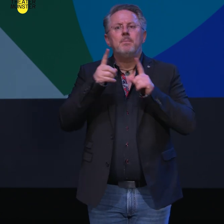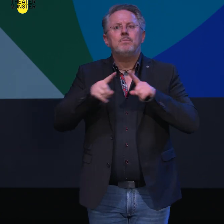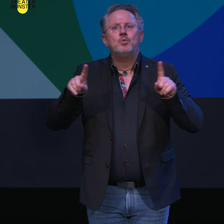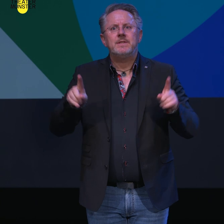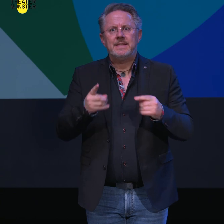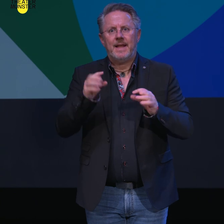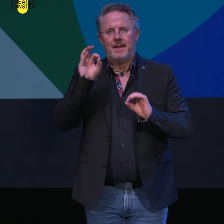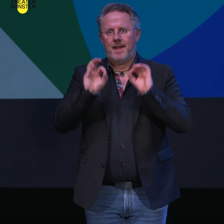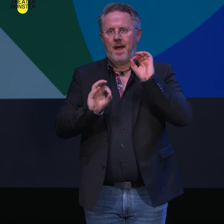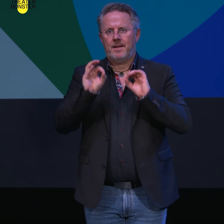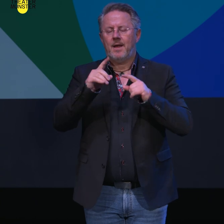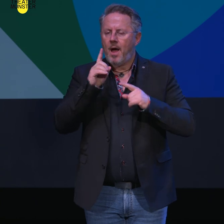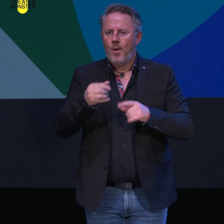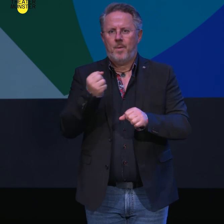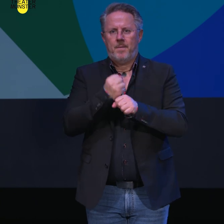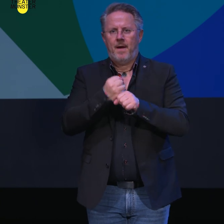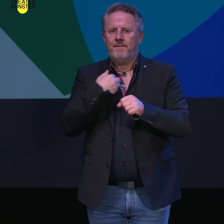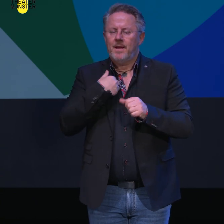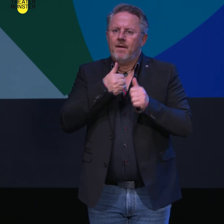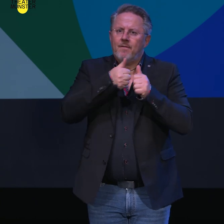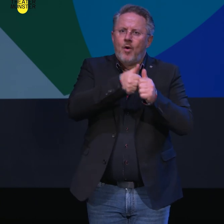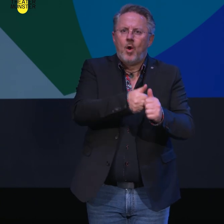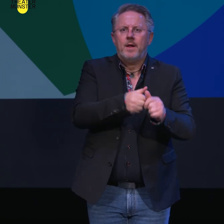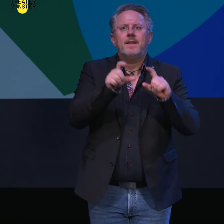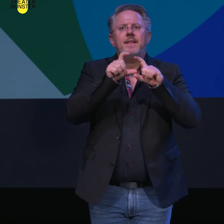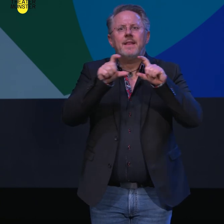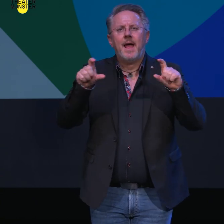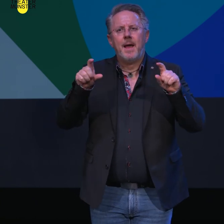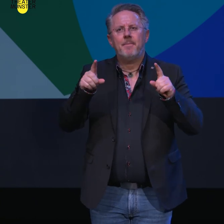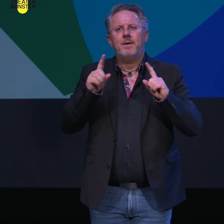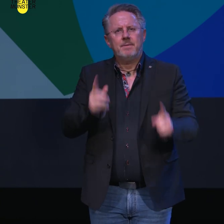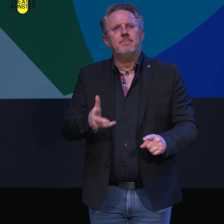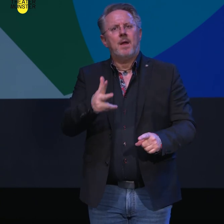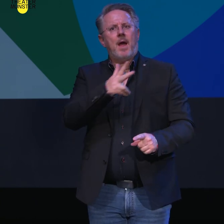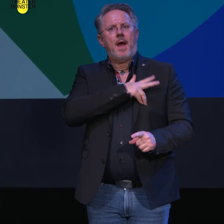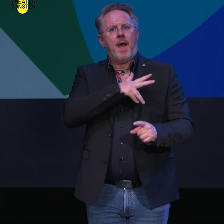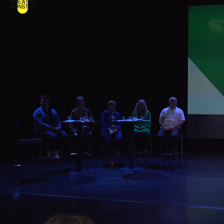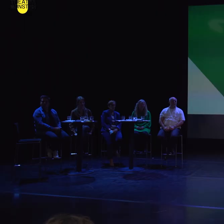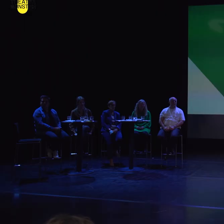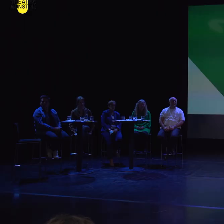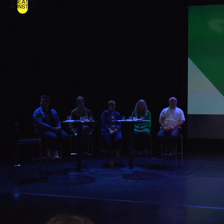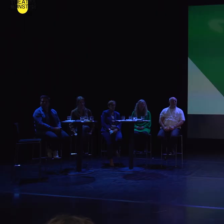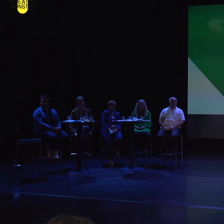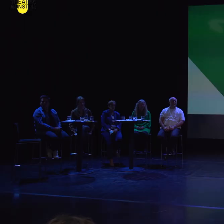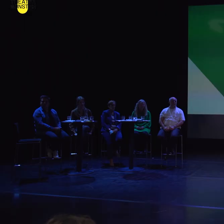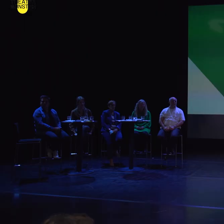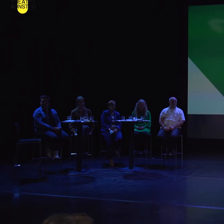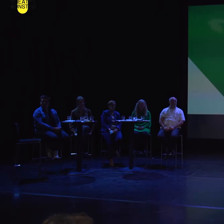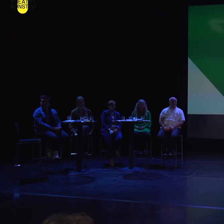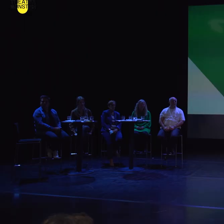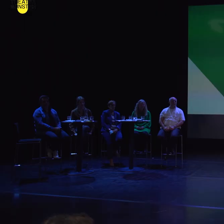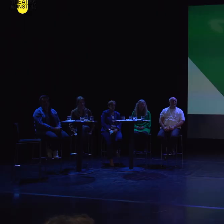in den nächsten Jahren betreiben. Wir gehen dabei immer von Themen aus unserer realen Welt aus und wir bleiben nicht dort stehen, sondern